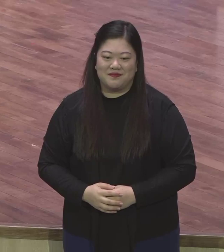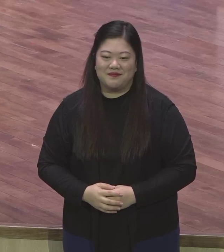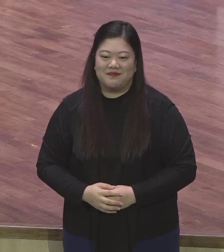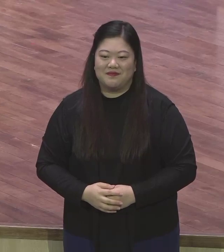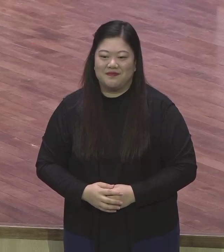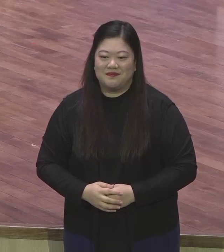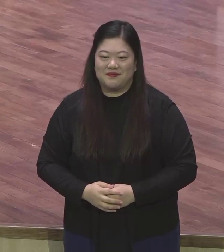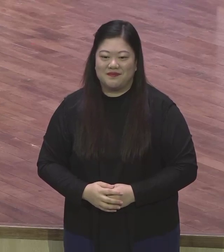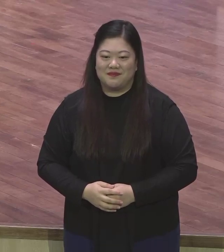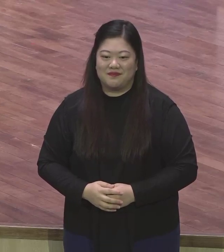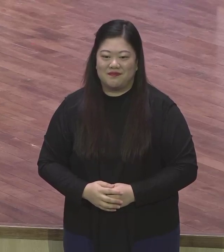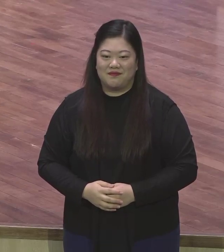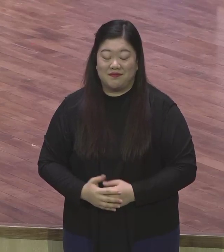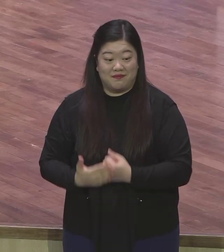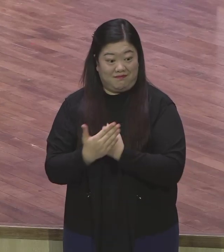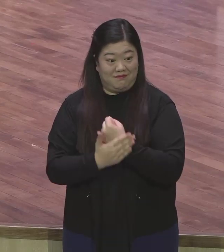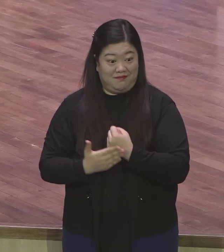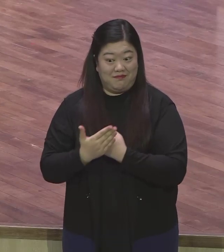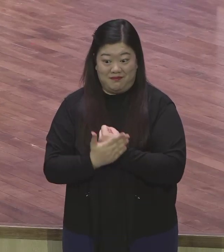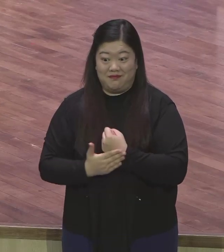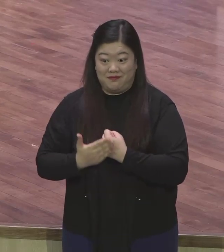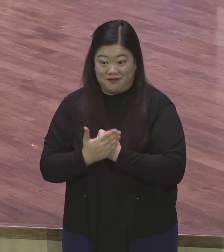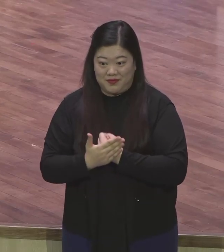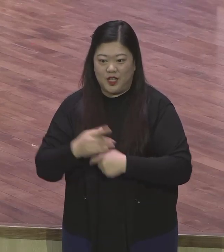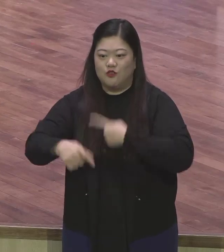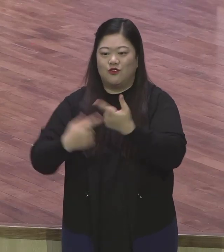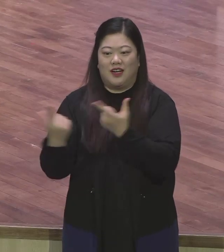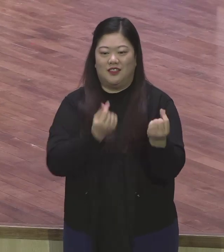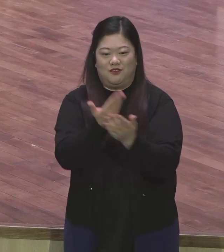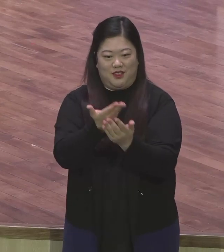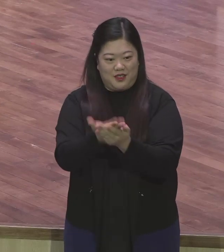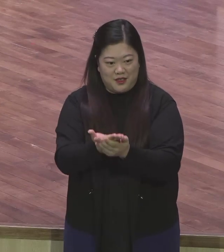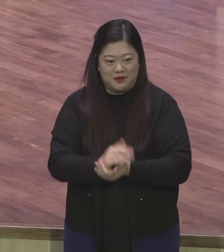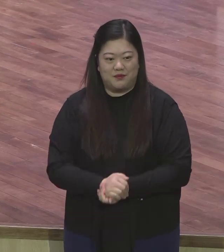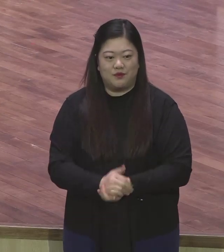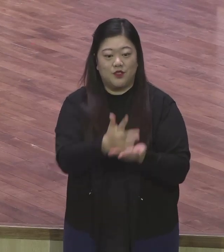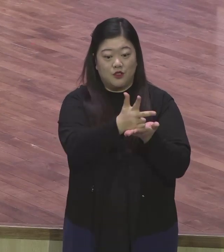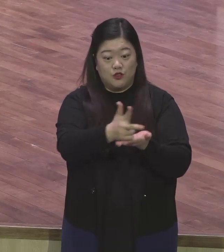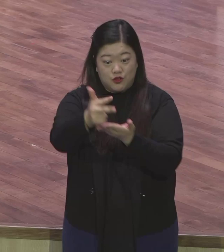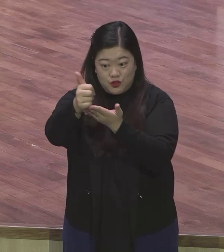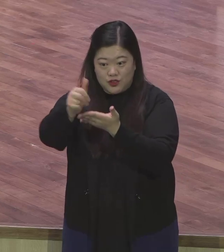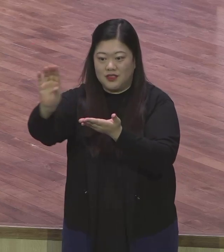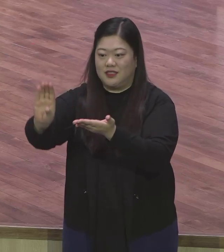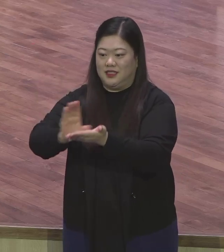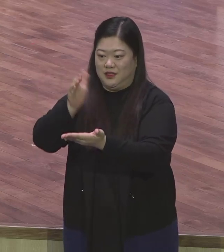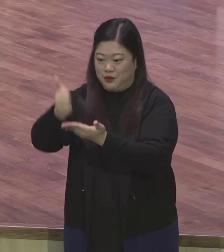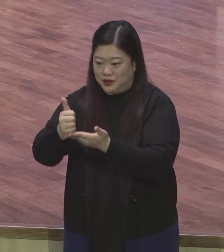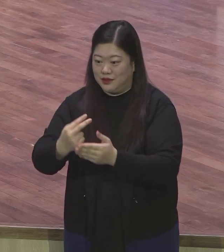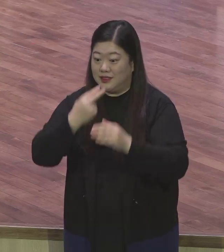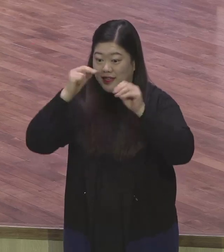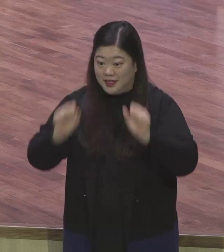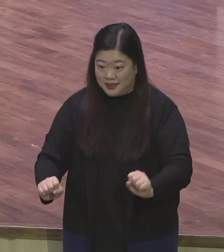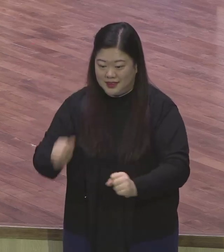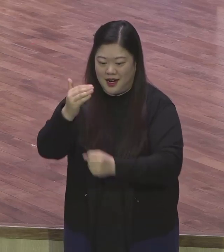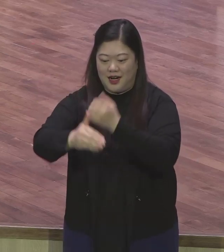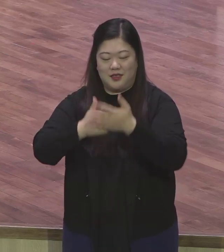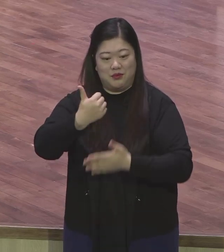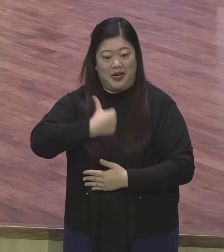은혜로운 창의였습니다. 신앙 고백합니다. 주는 그리스도시오. 살아계신 하나님의 아들이십니다.